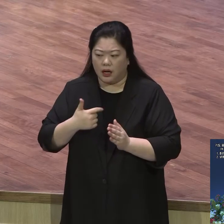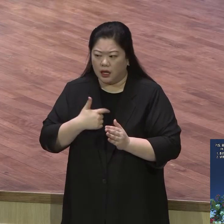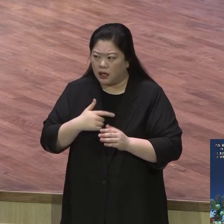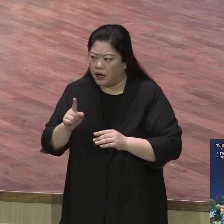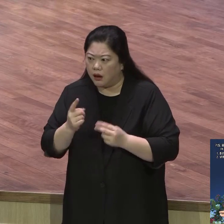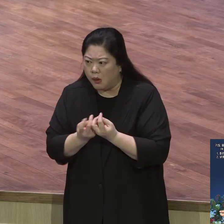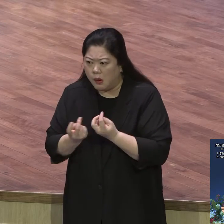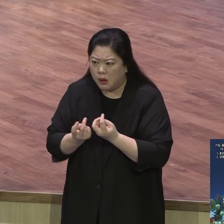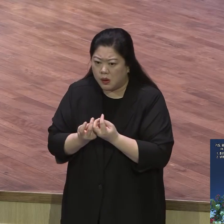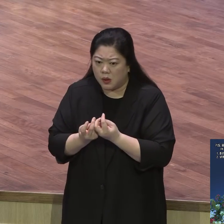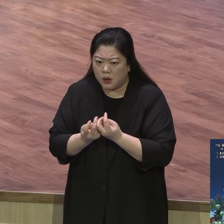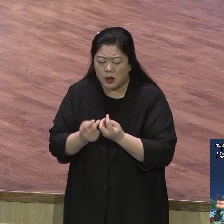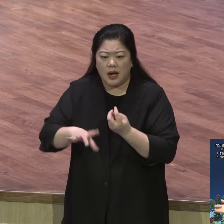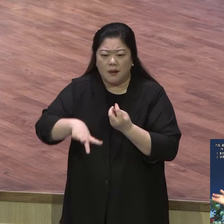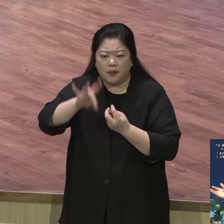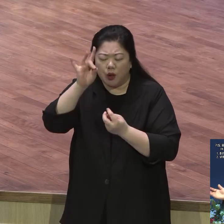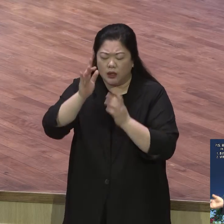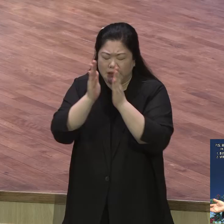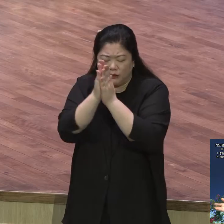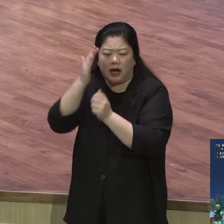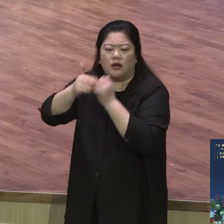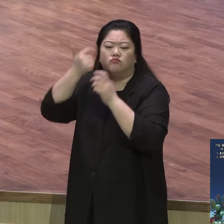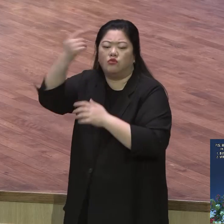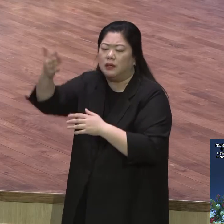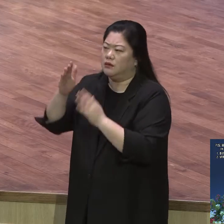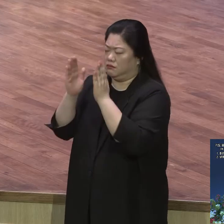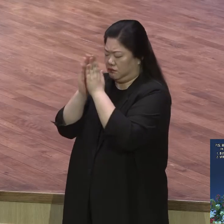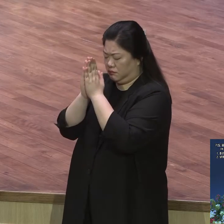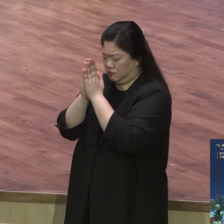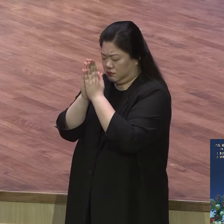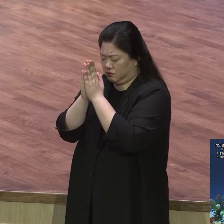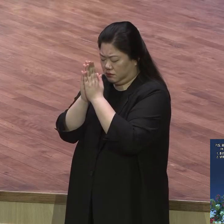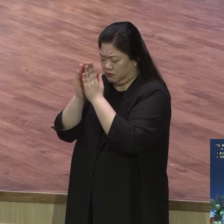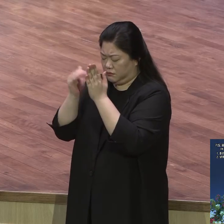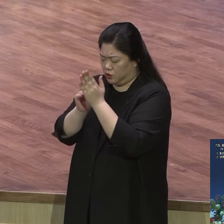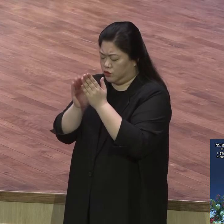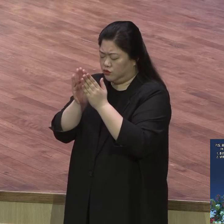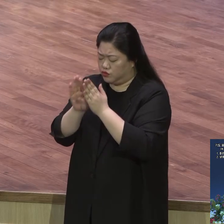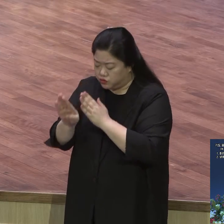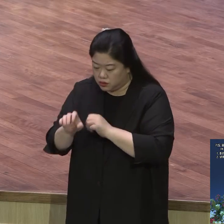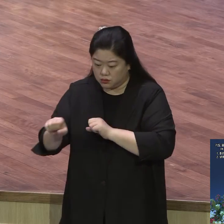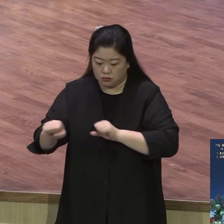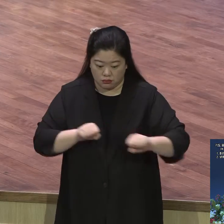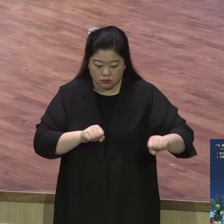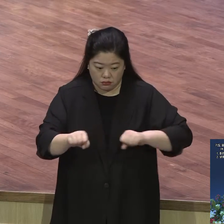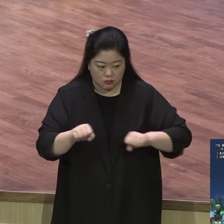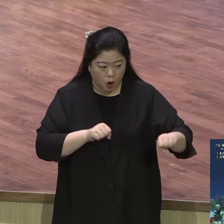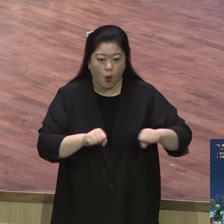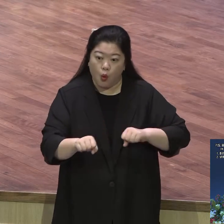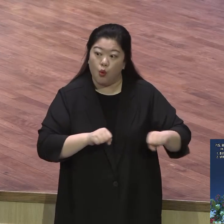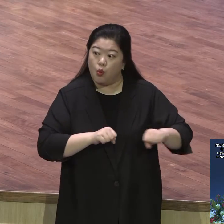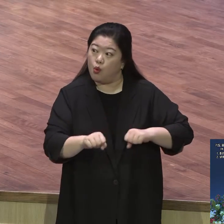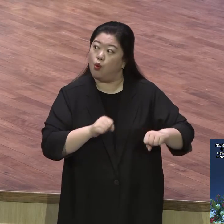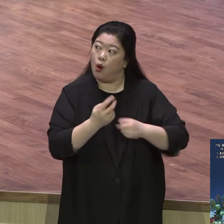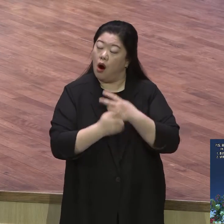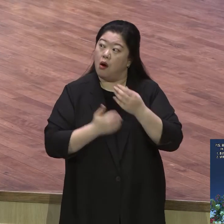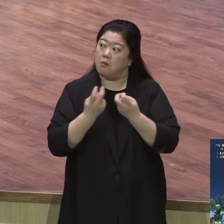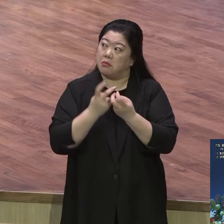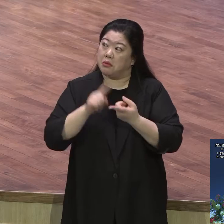헌신하게 하고 헌신하니까 전도하게 하고 간단한 거예요 그 바탕이 뭐냐 말씀이에요 말씀 꿀송이보다